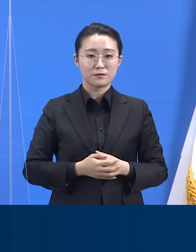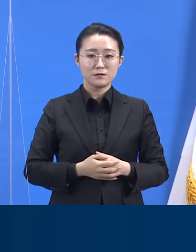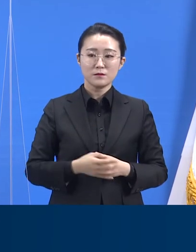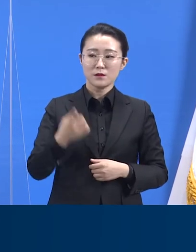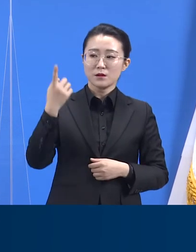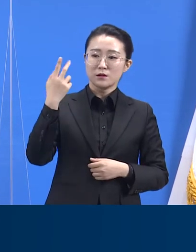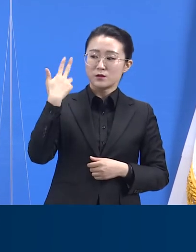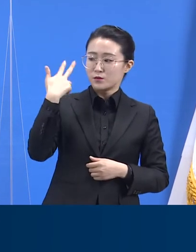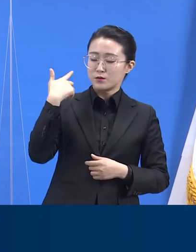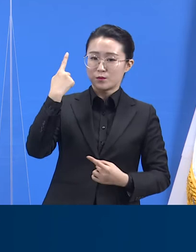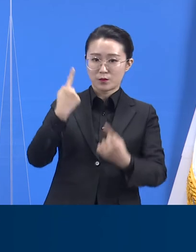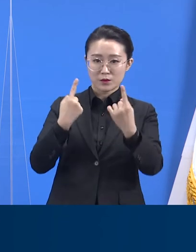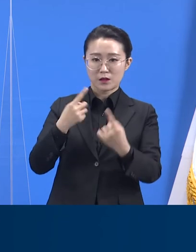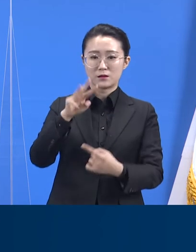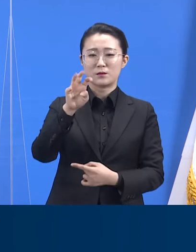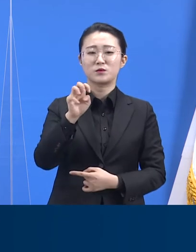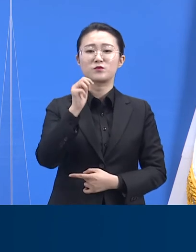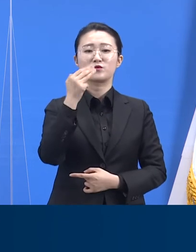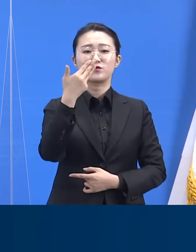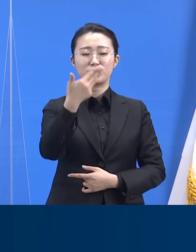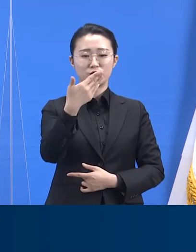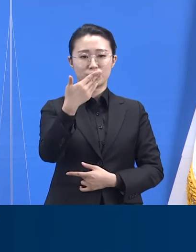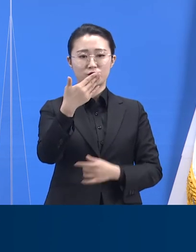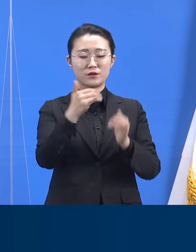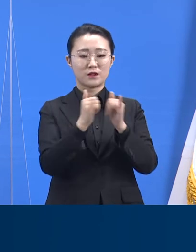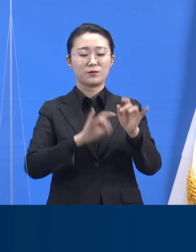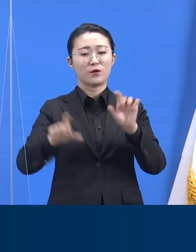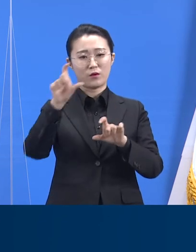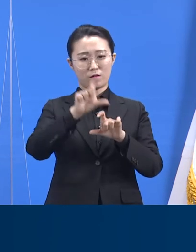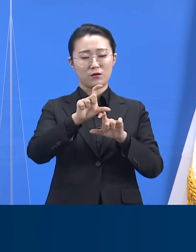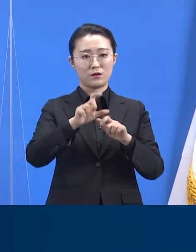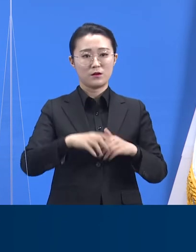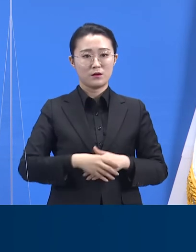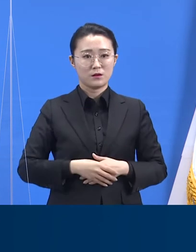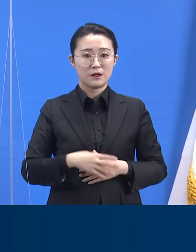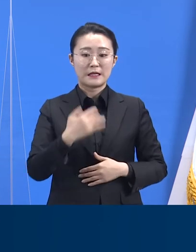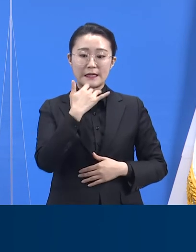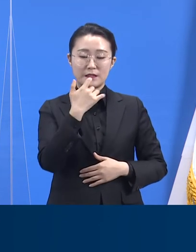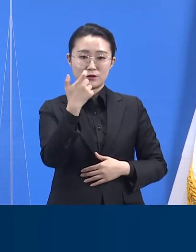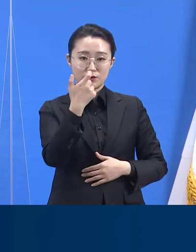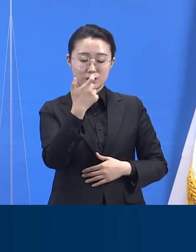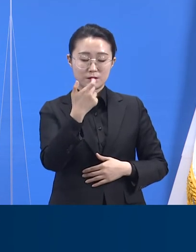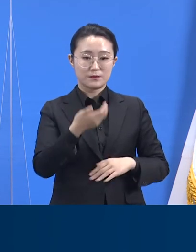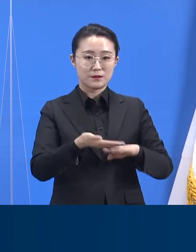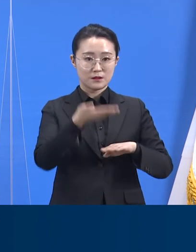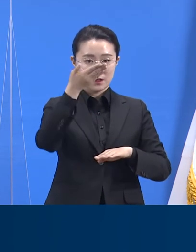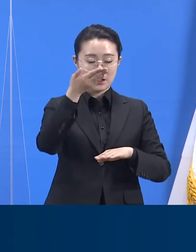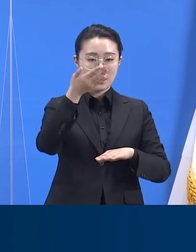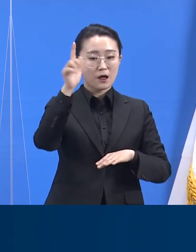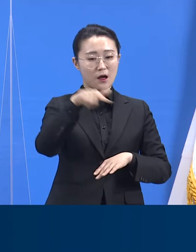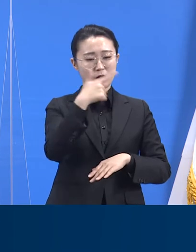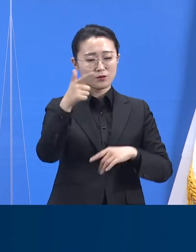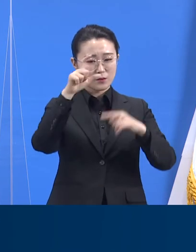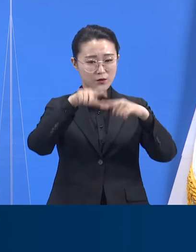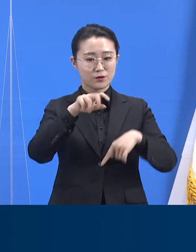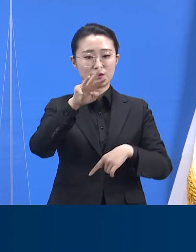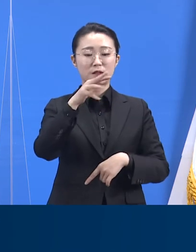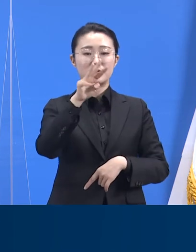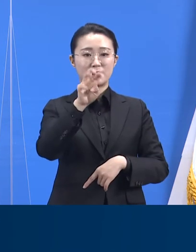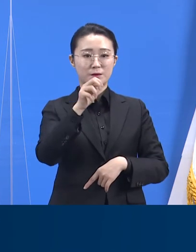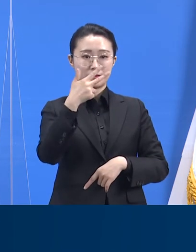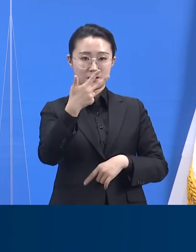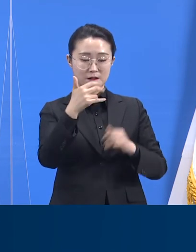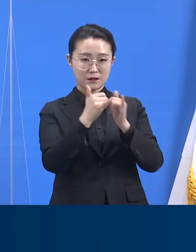증가하였습니다. 60세 이상 고령 확진자는 일평균 37명으로 전주